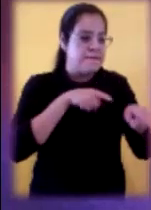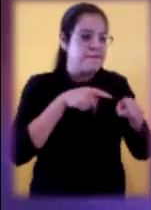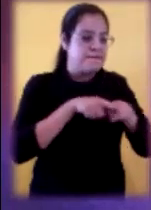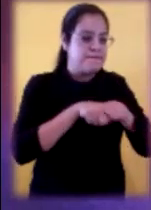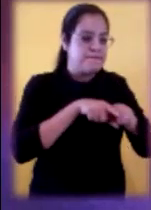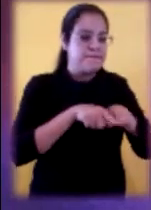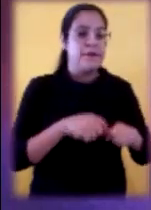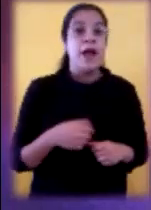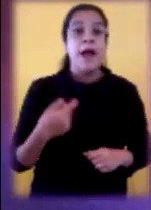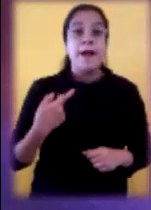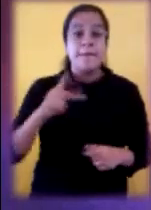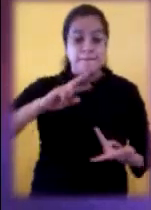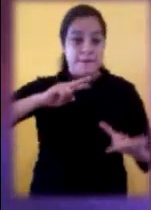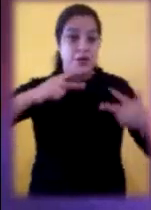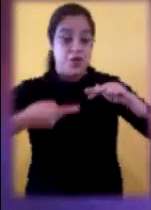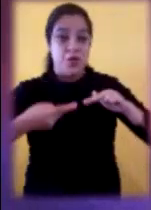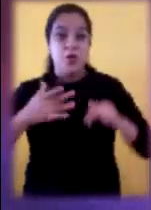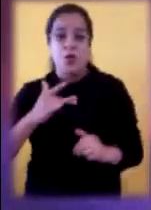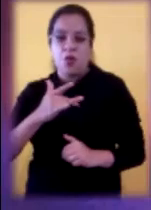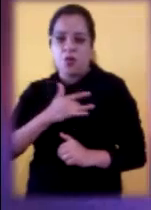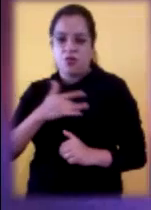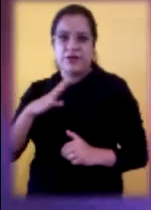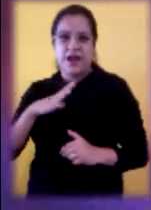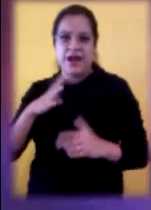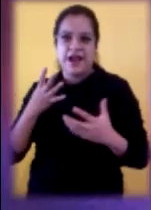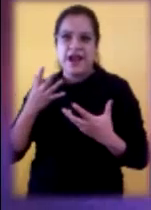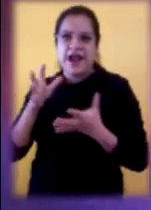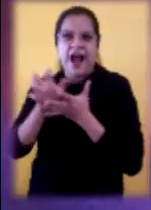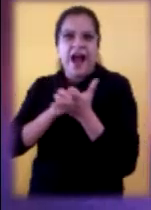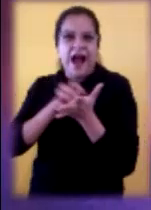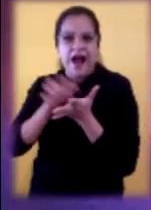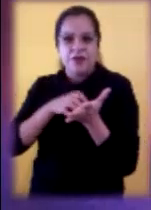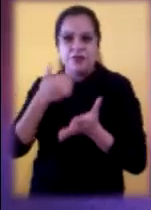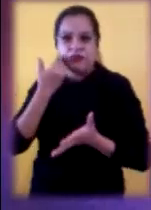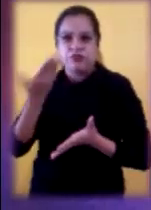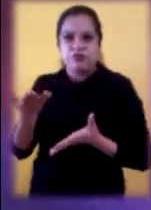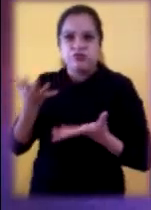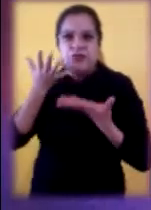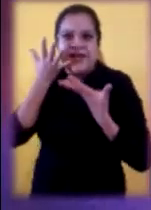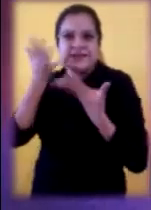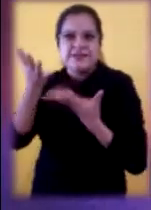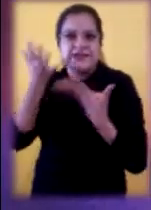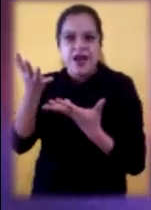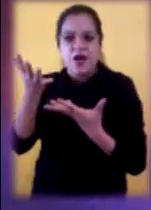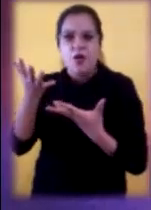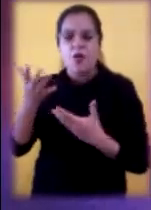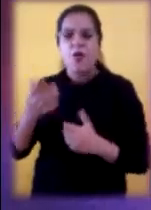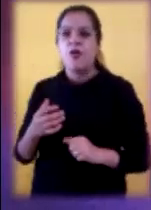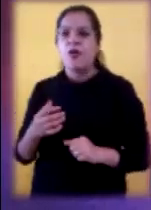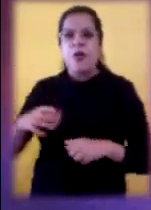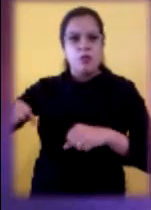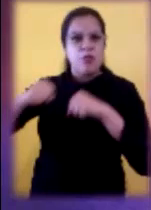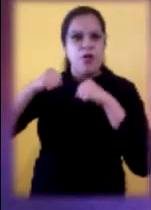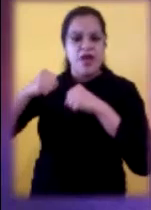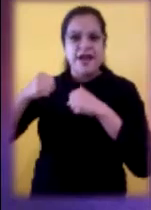servir a los hermanos. Pero si el corazón se llena de ambiciones, de búsqueda de